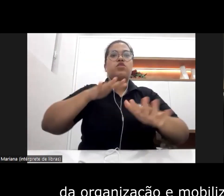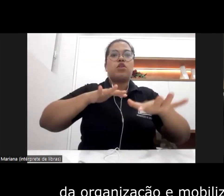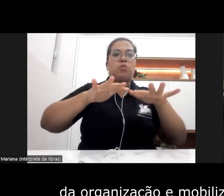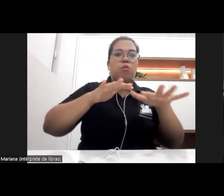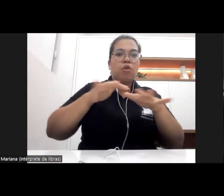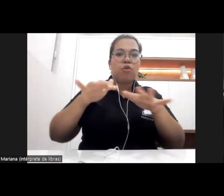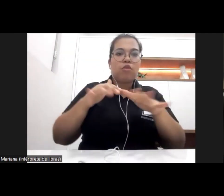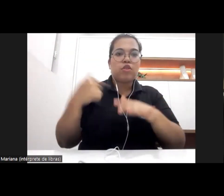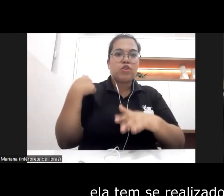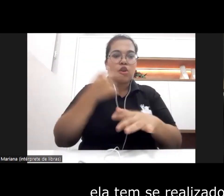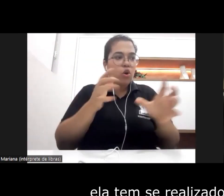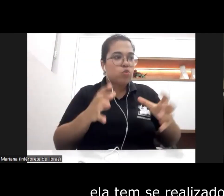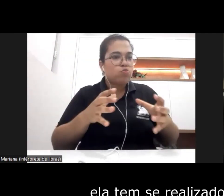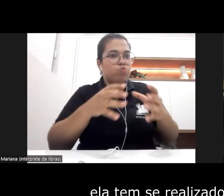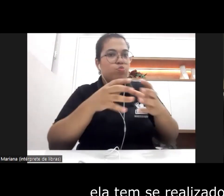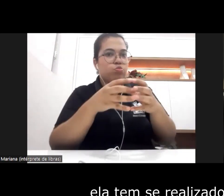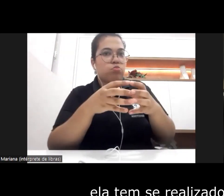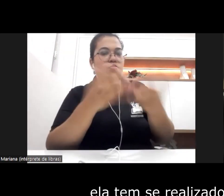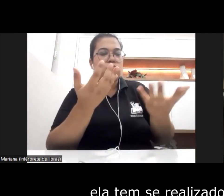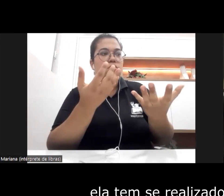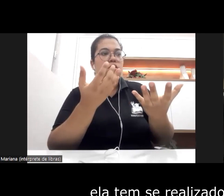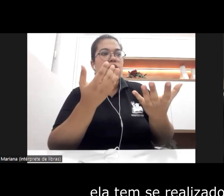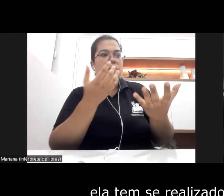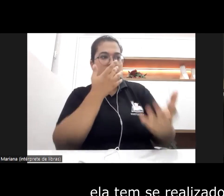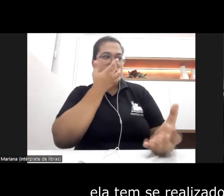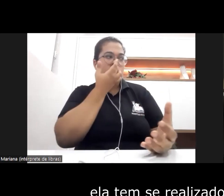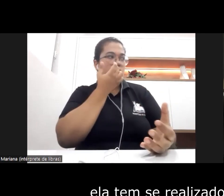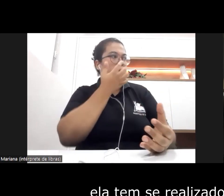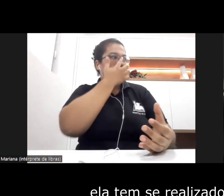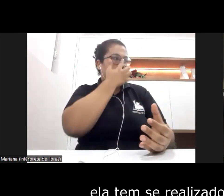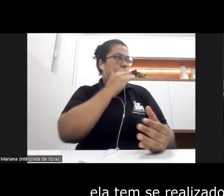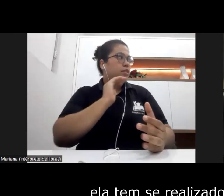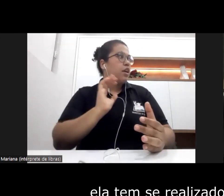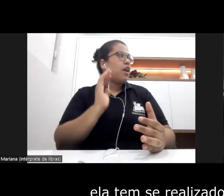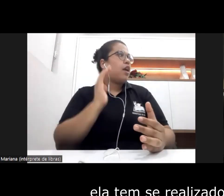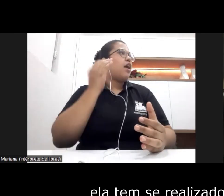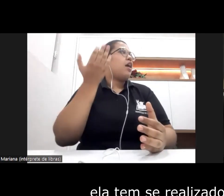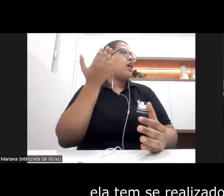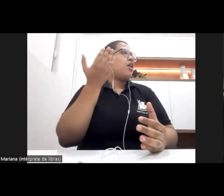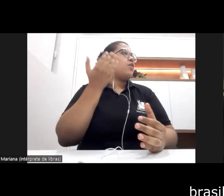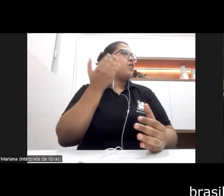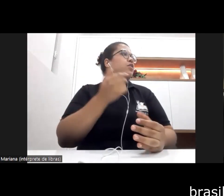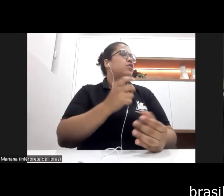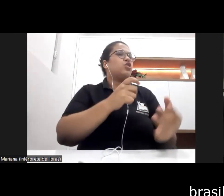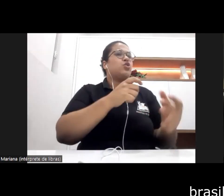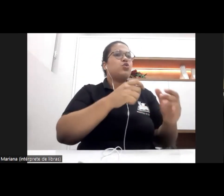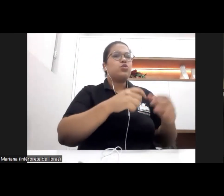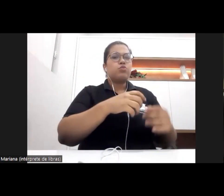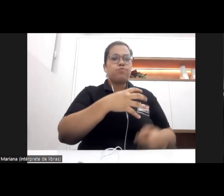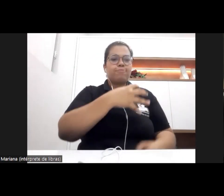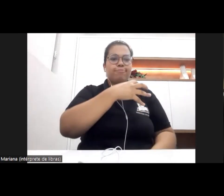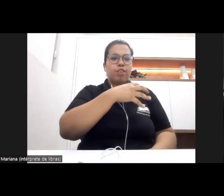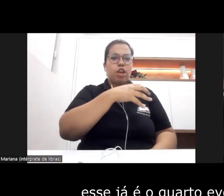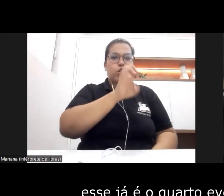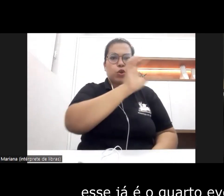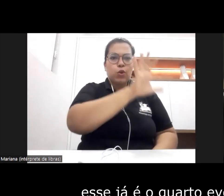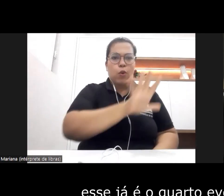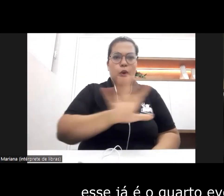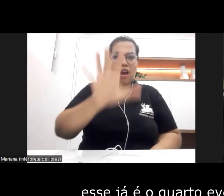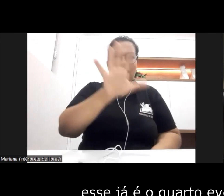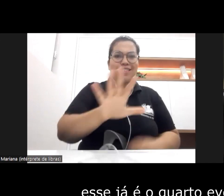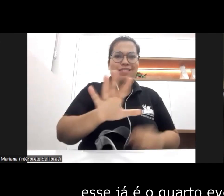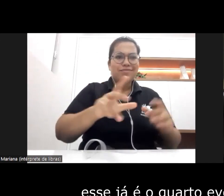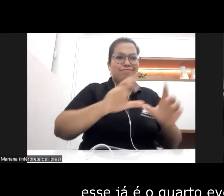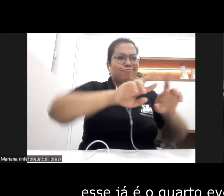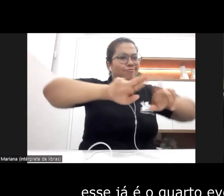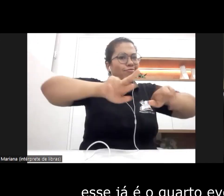categoria, ela tem se realizado em vários estados brasileiros. Esse já